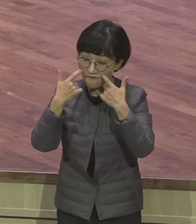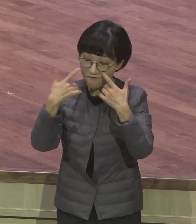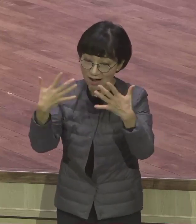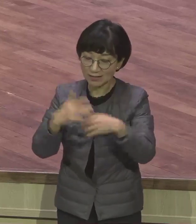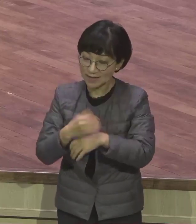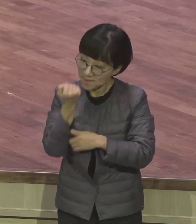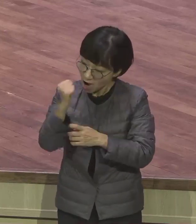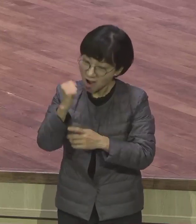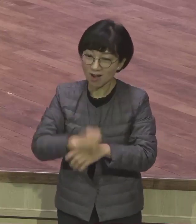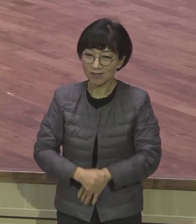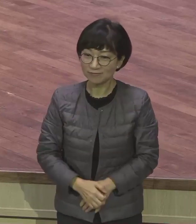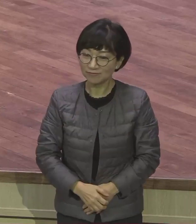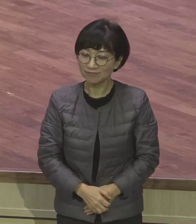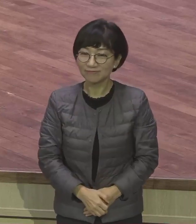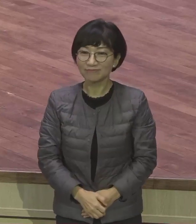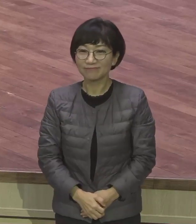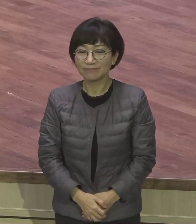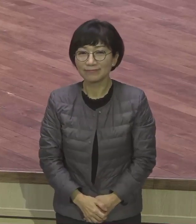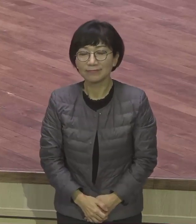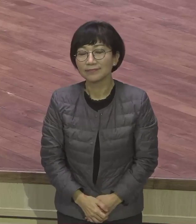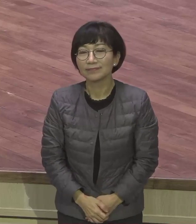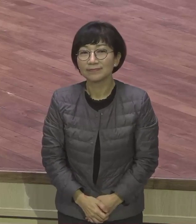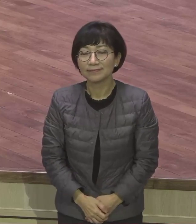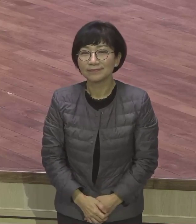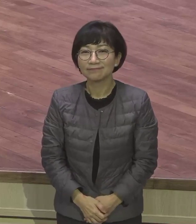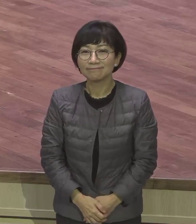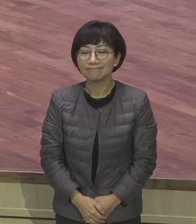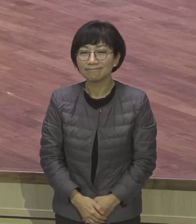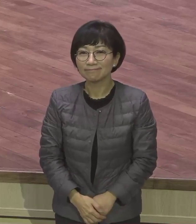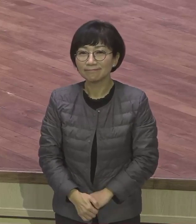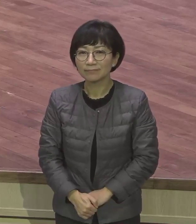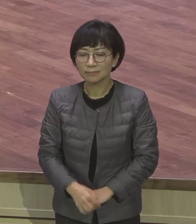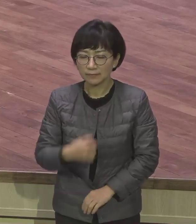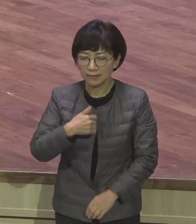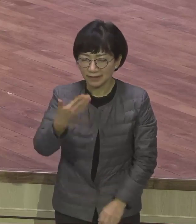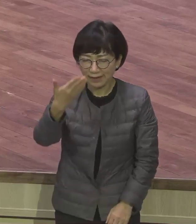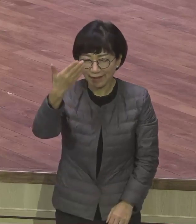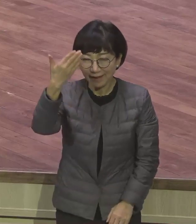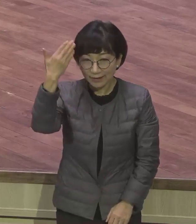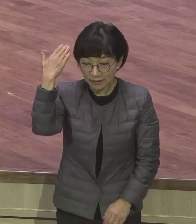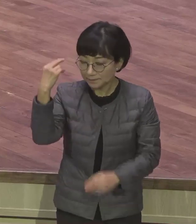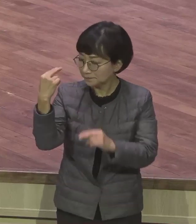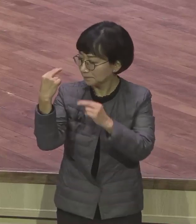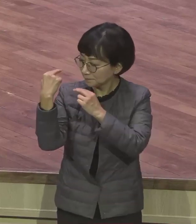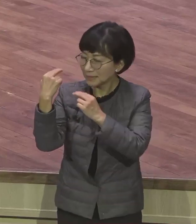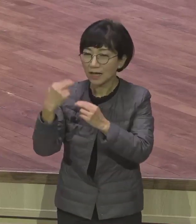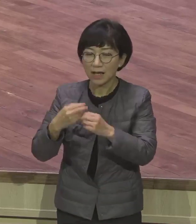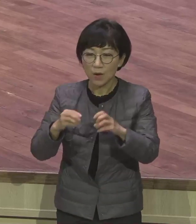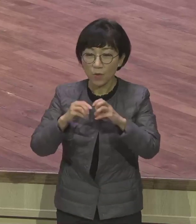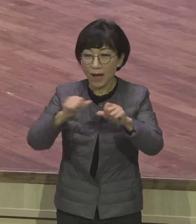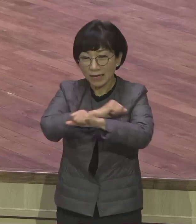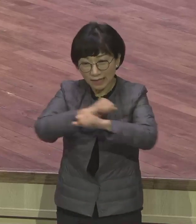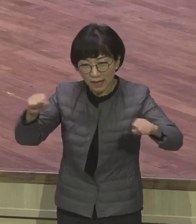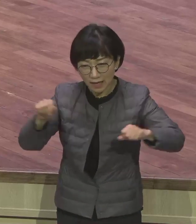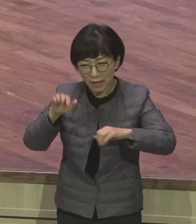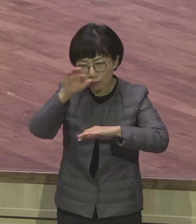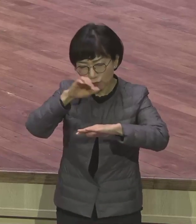지금 돌이켜보면 이런 광량 훈련을 통해서 하나님께서 저를 통해서 하실 일이 있었어요.